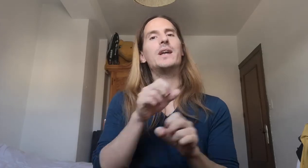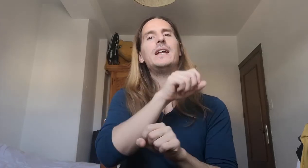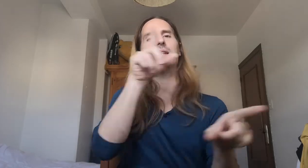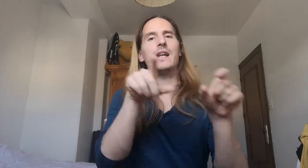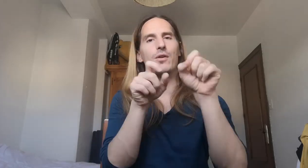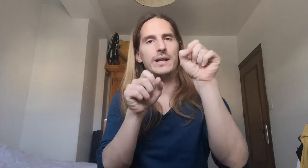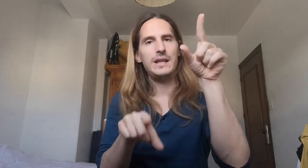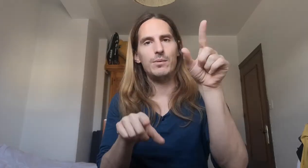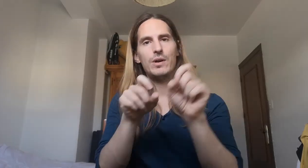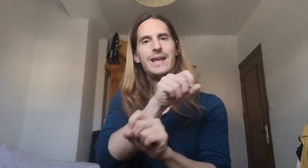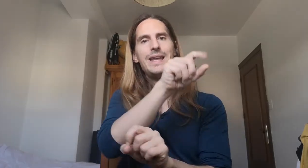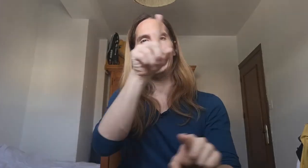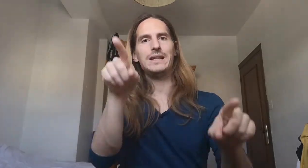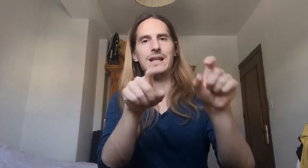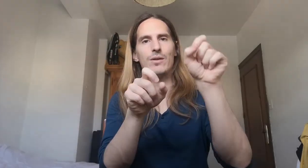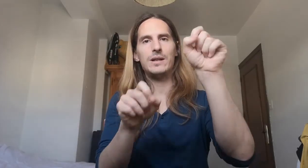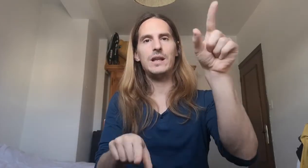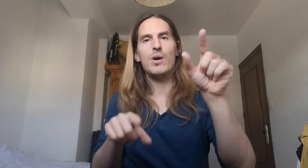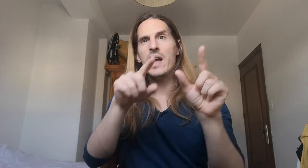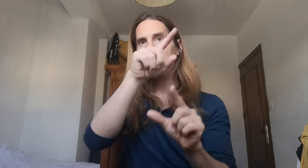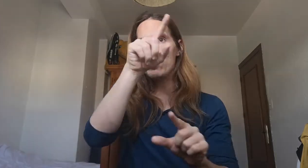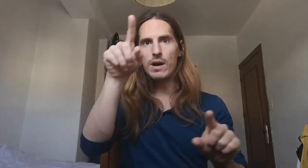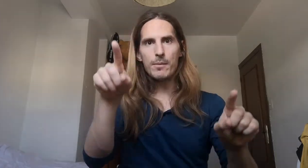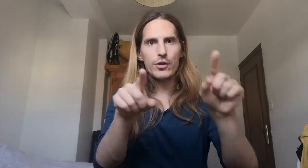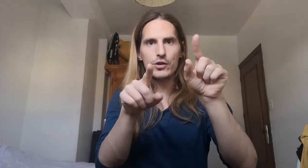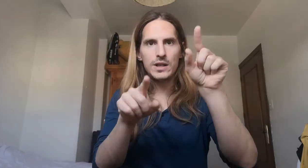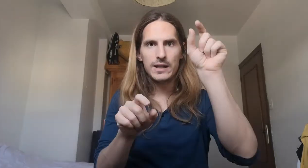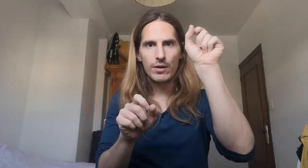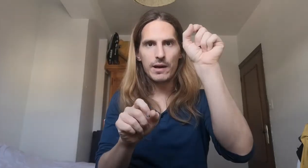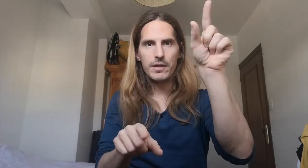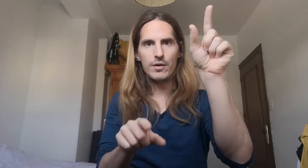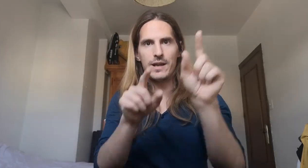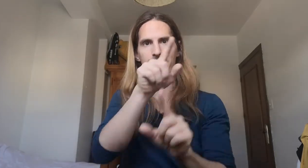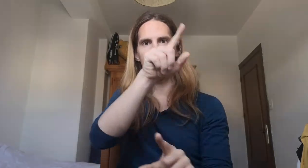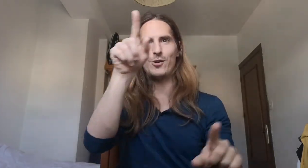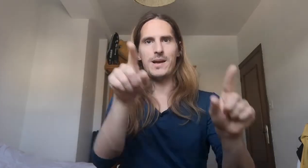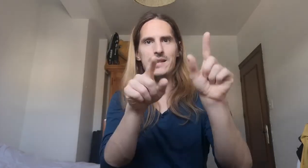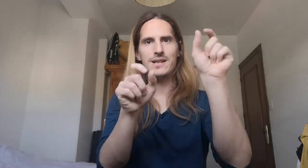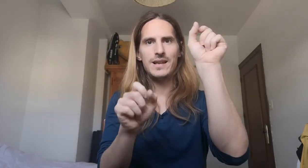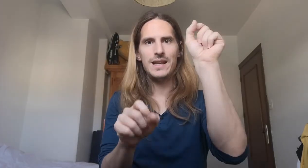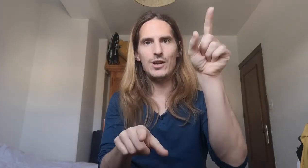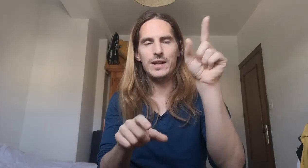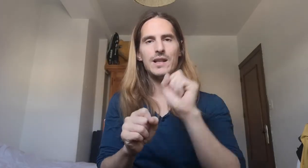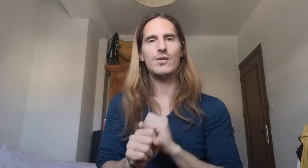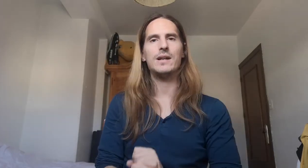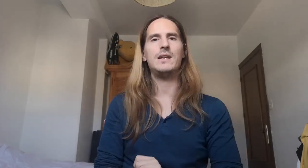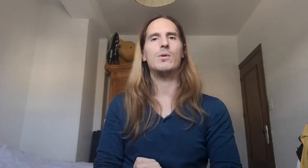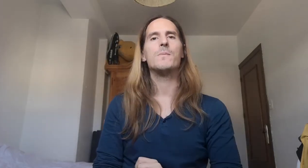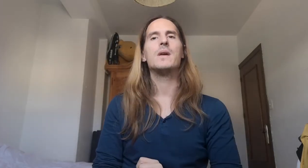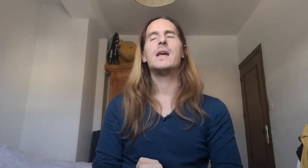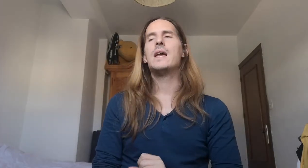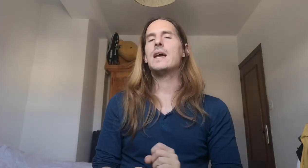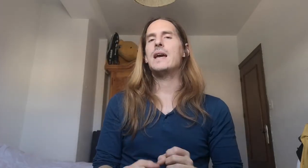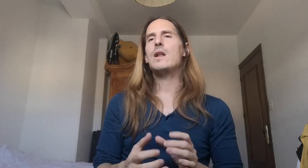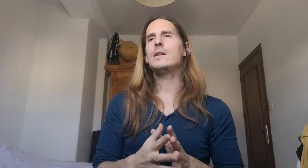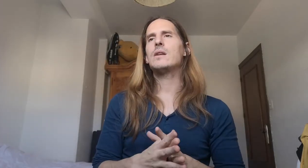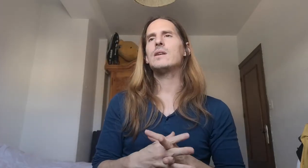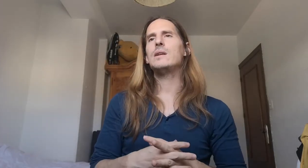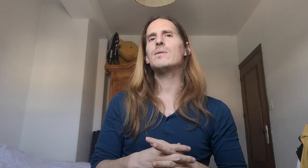interrogativos. Interrogativos. Dibujamos dos interrogaciones. ¿Lo veis? Y los interrogativos. Los interrogativos